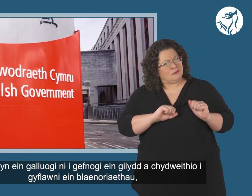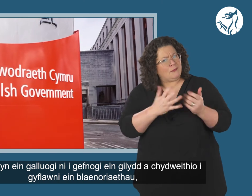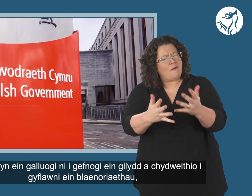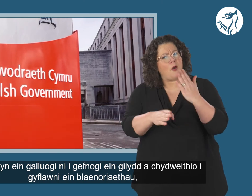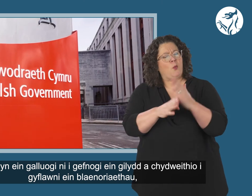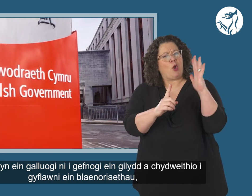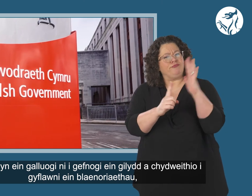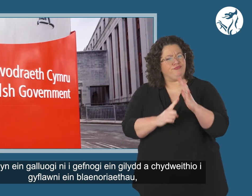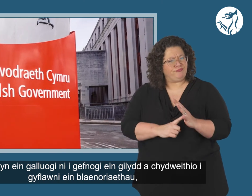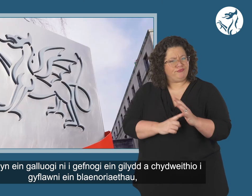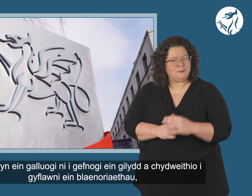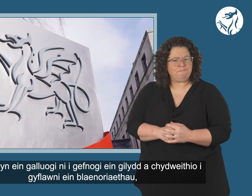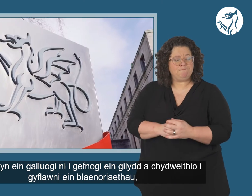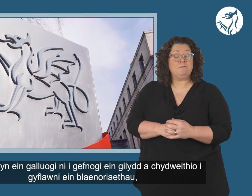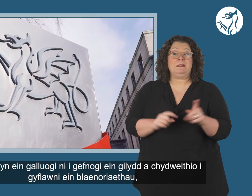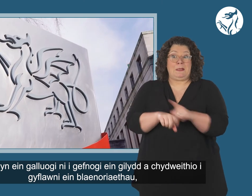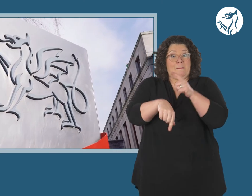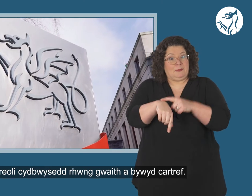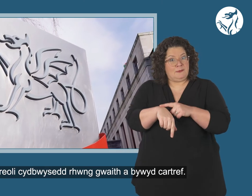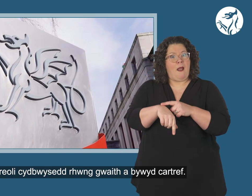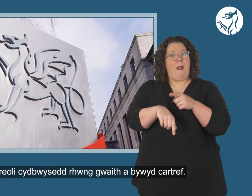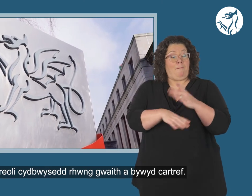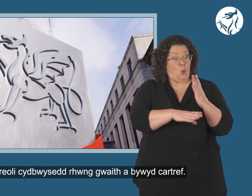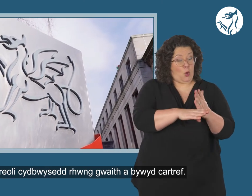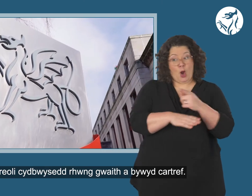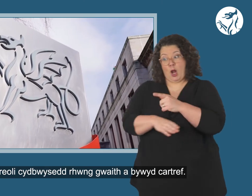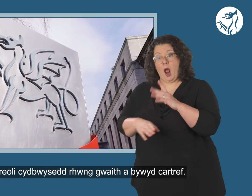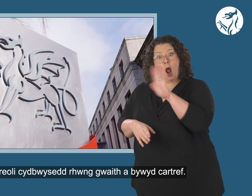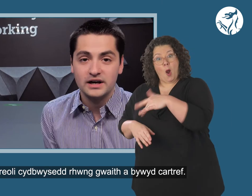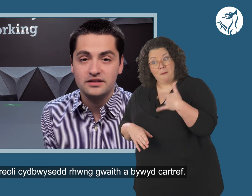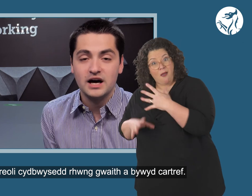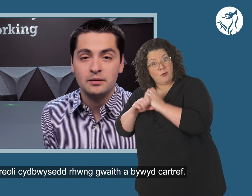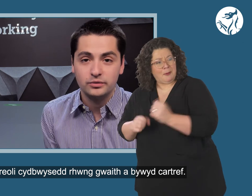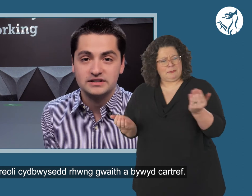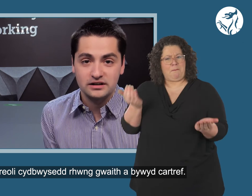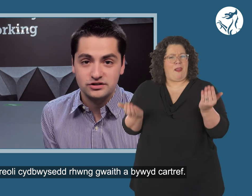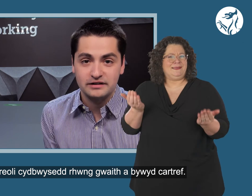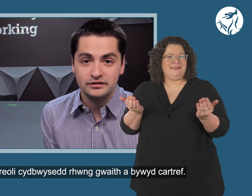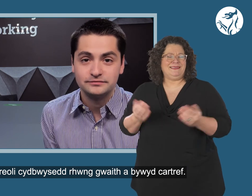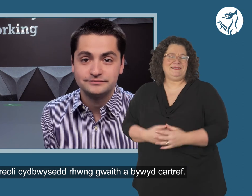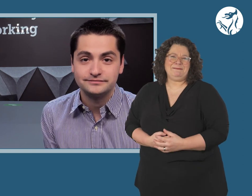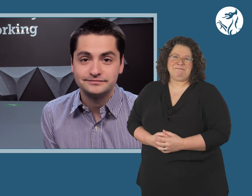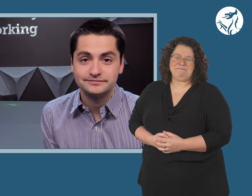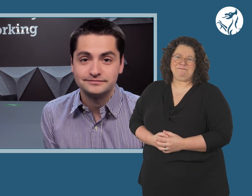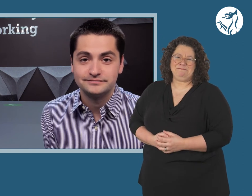a chydweithio i gyflawni ein blaenoriaethau, wrth reoli cydbwysedd rhwng gwaith a bywyd gartref.